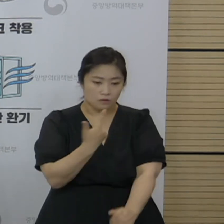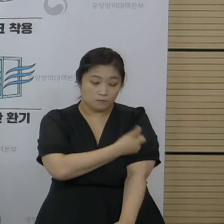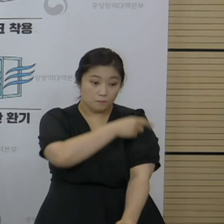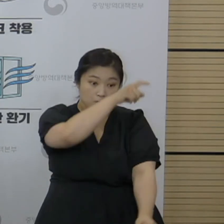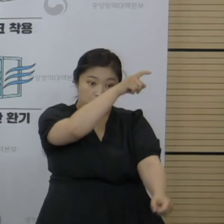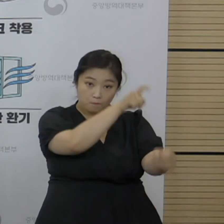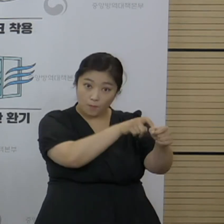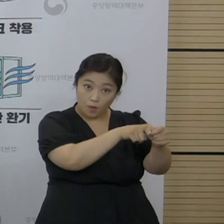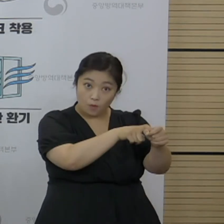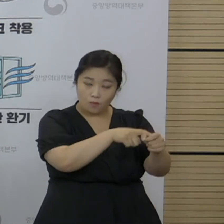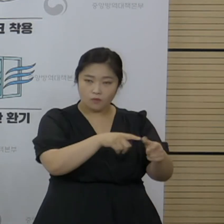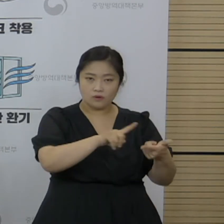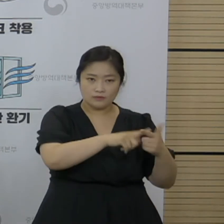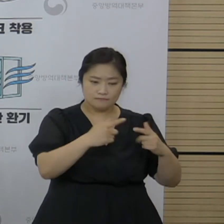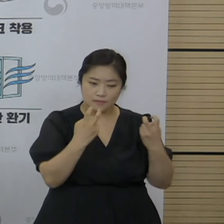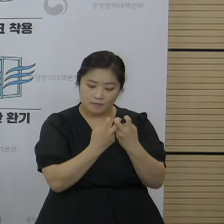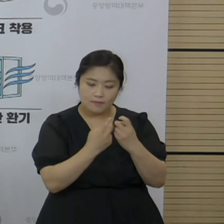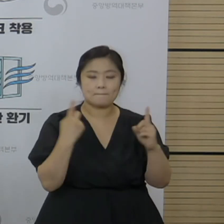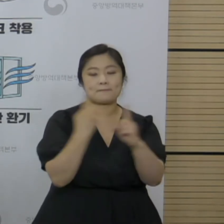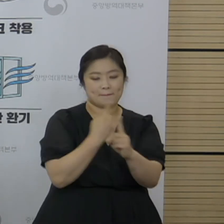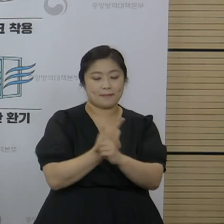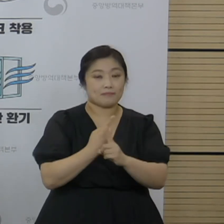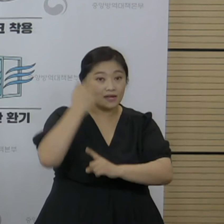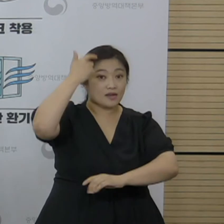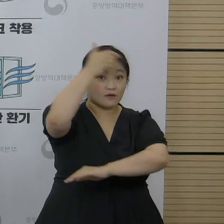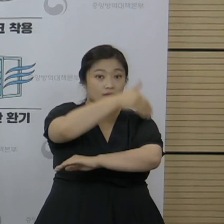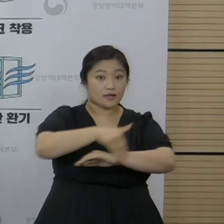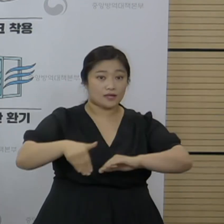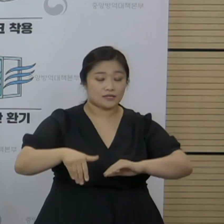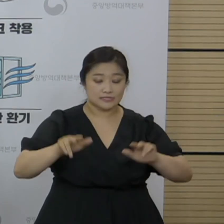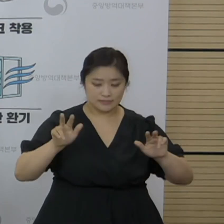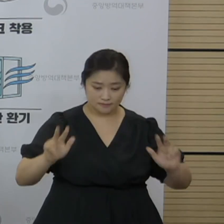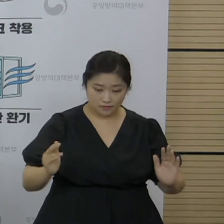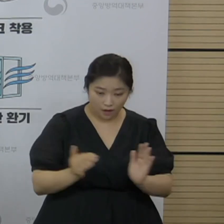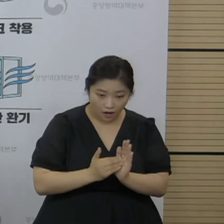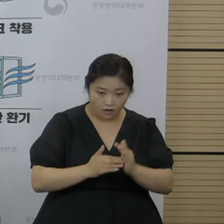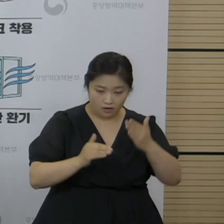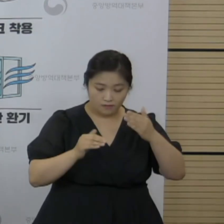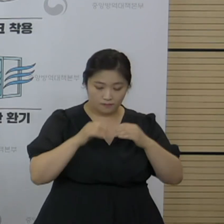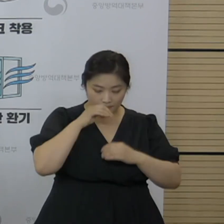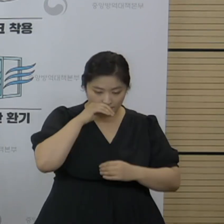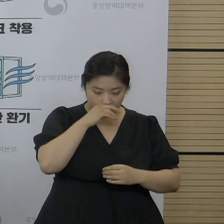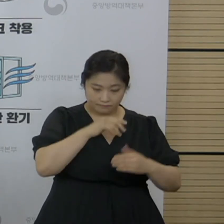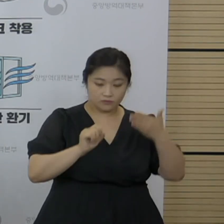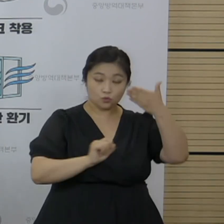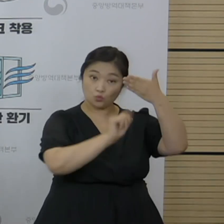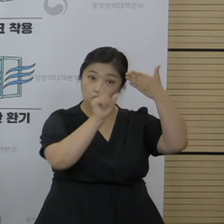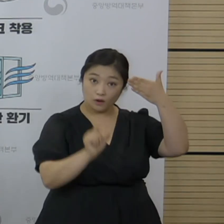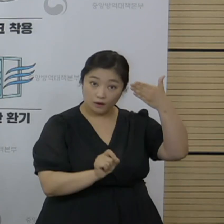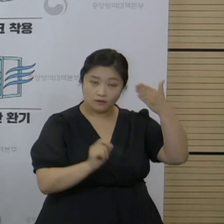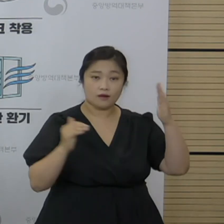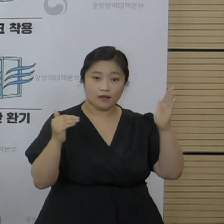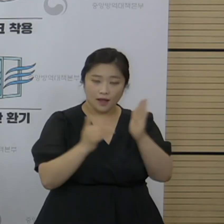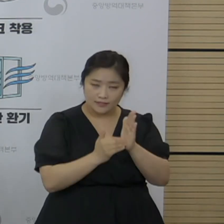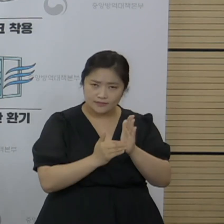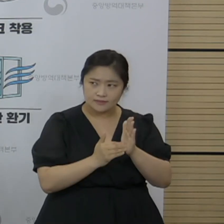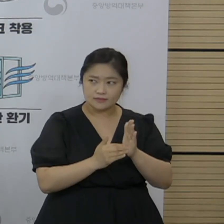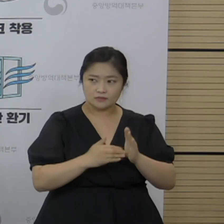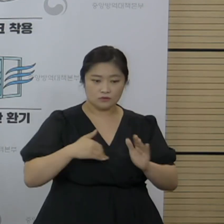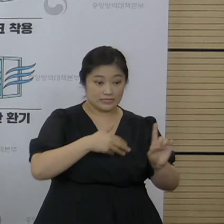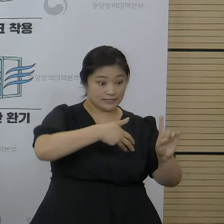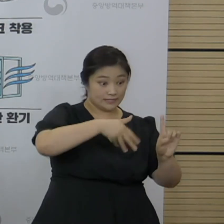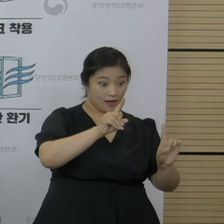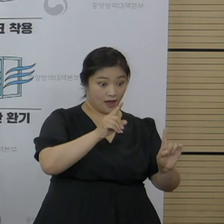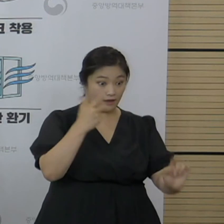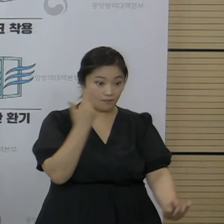목표라든지 전략은 보완해 나갈 예정입니다. 현재까지 9월까지 저희가 1차